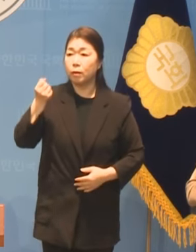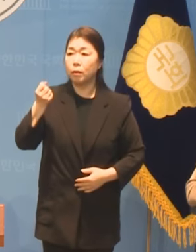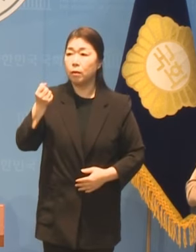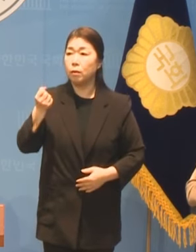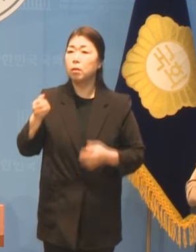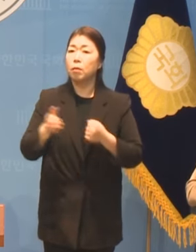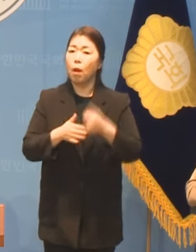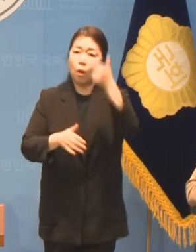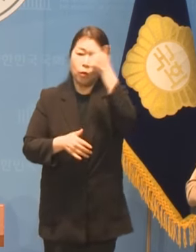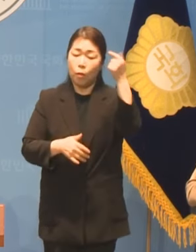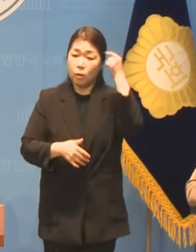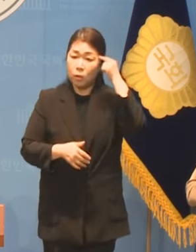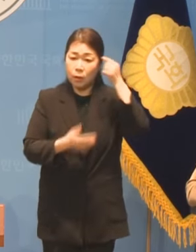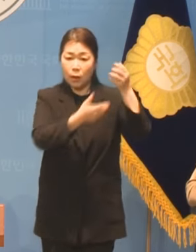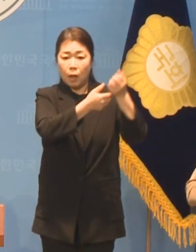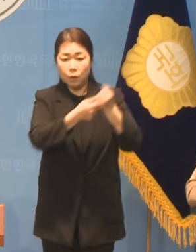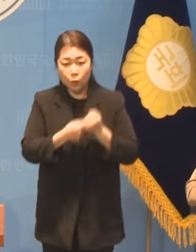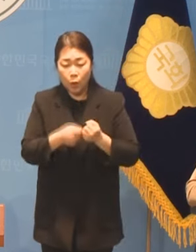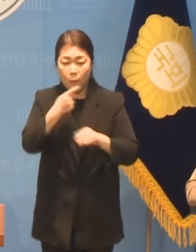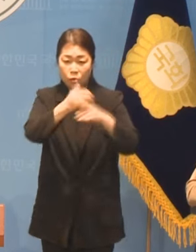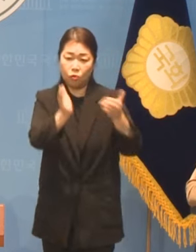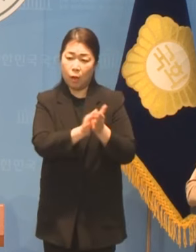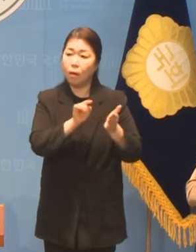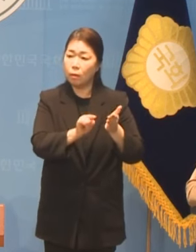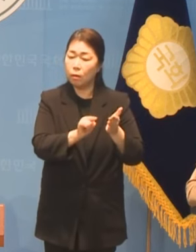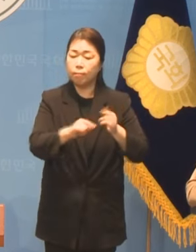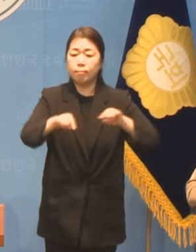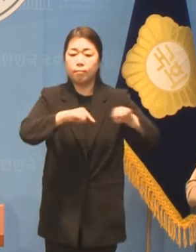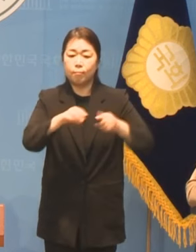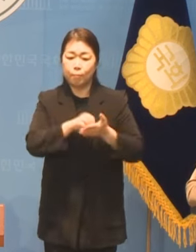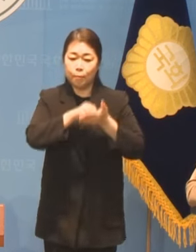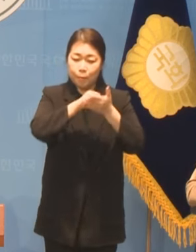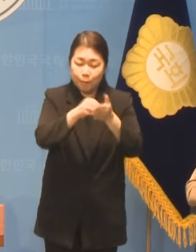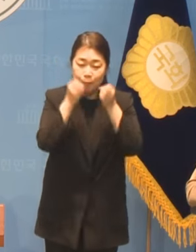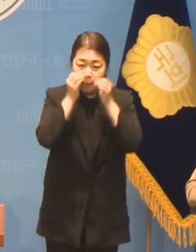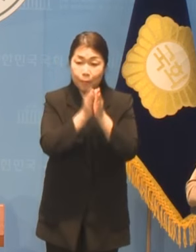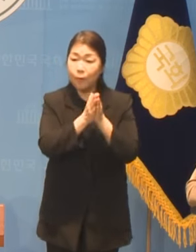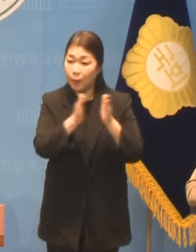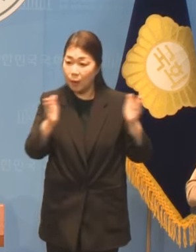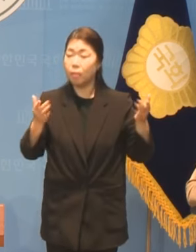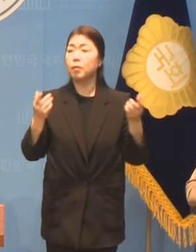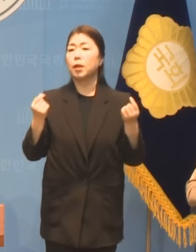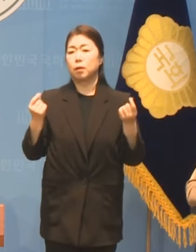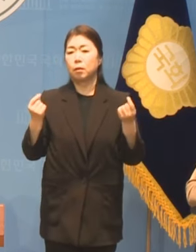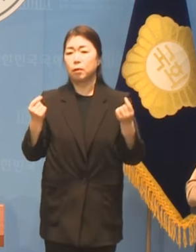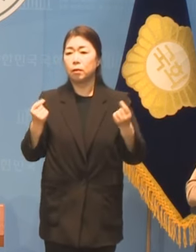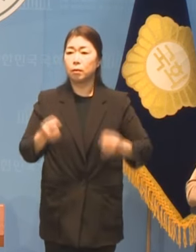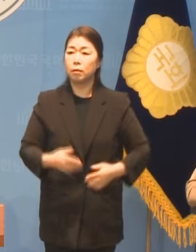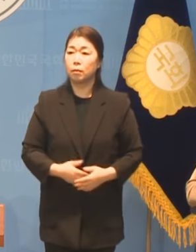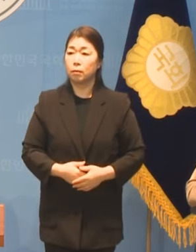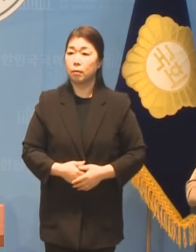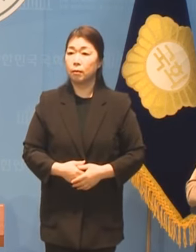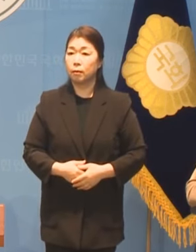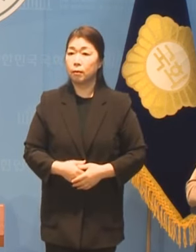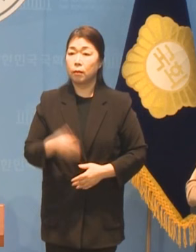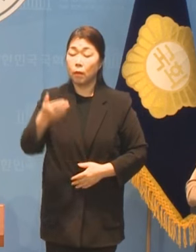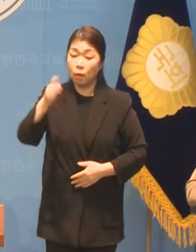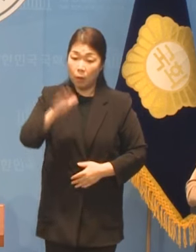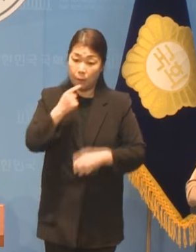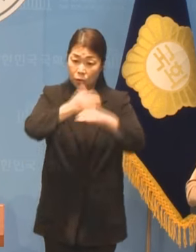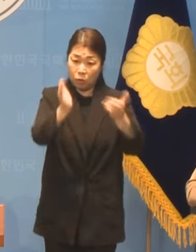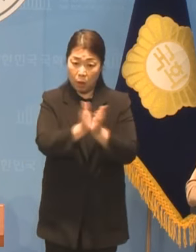노무현의 정신을 이어받은 민주당에서 정치를 시작한 것은 당연한 일이었습니다 그러나